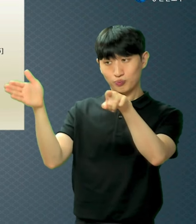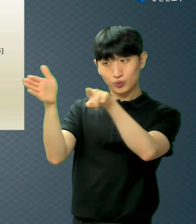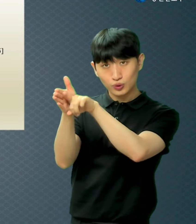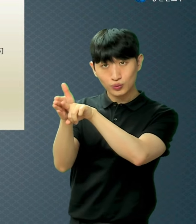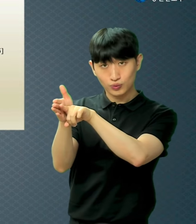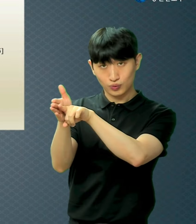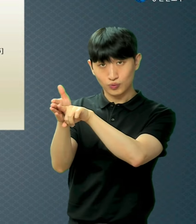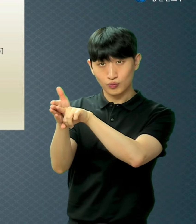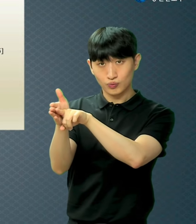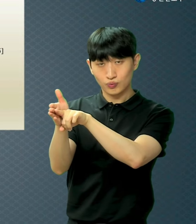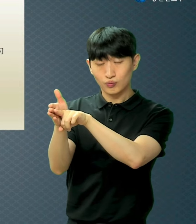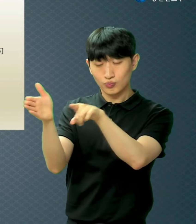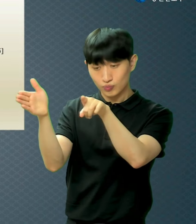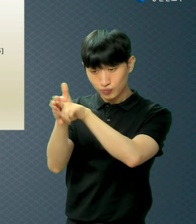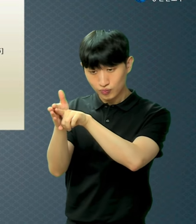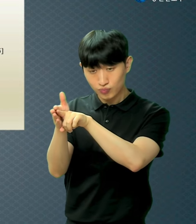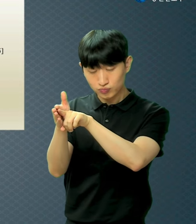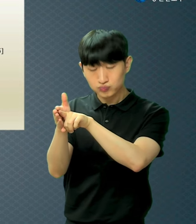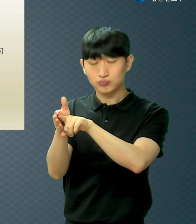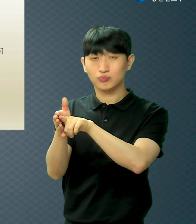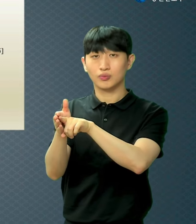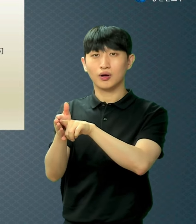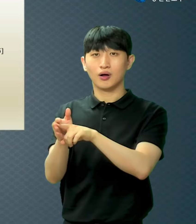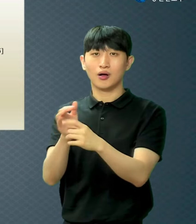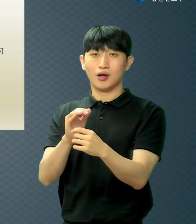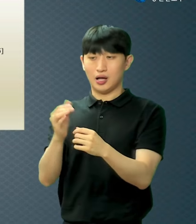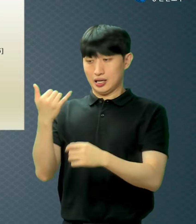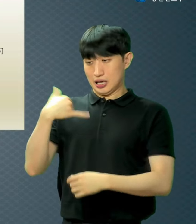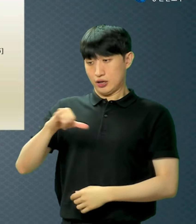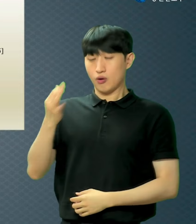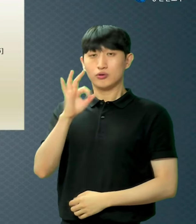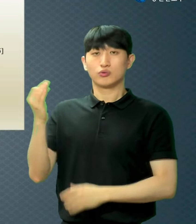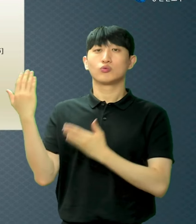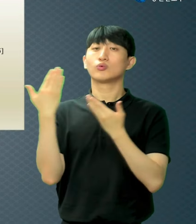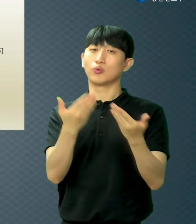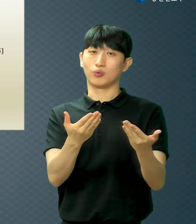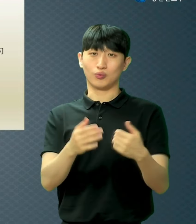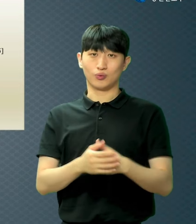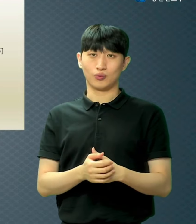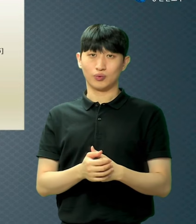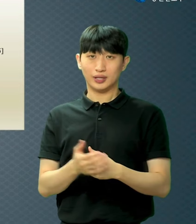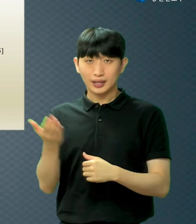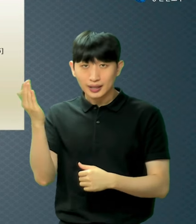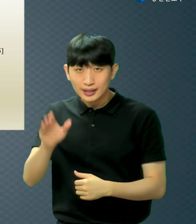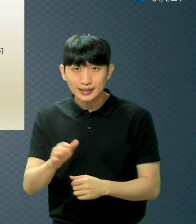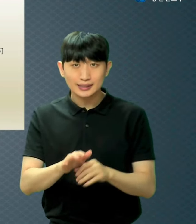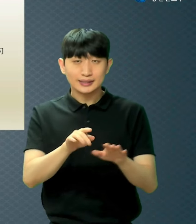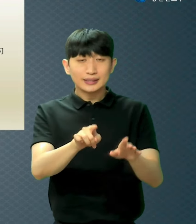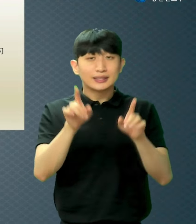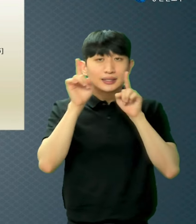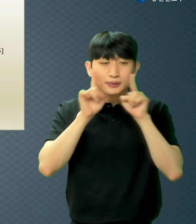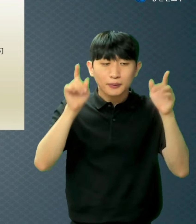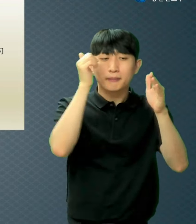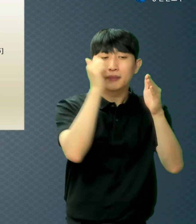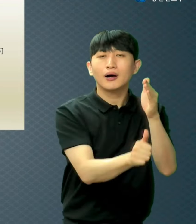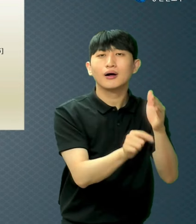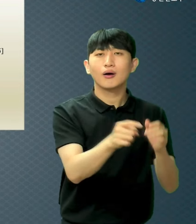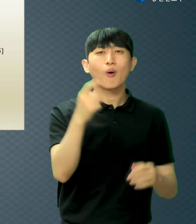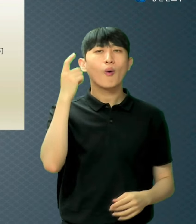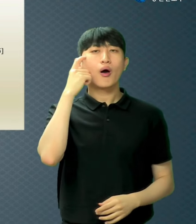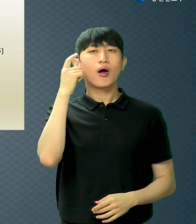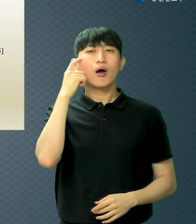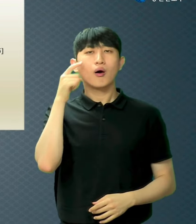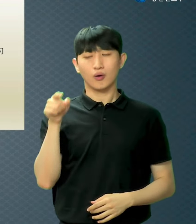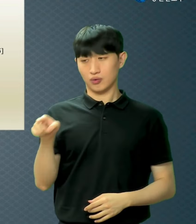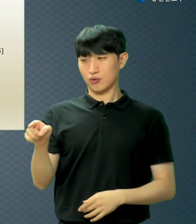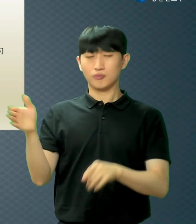믿은 것밖에 없는데 그러면 지옥 가는 사람은 왜 지옥 가죠? 이거 안 믿는 거예요 그